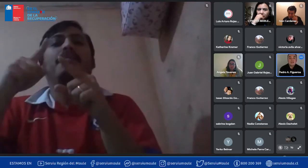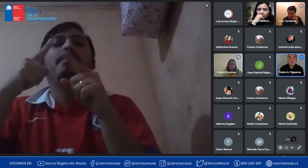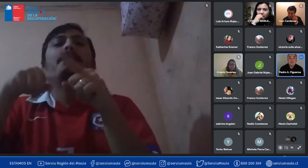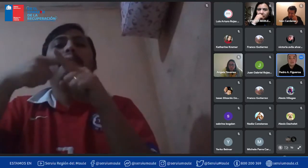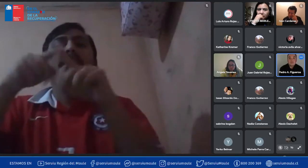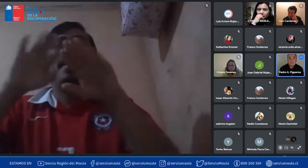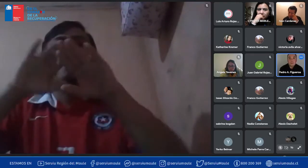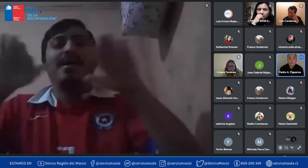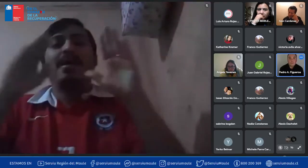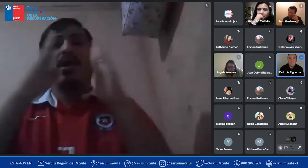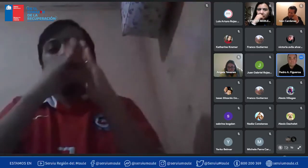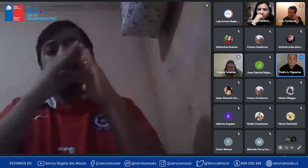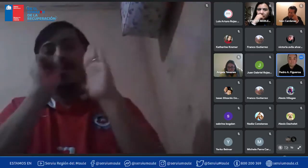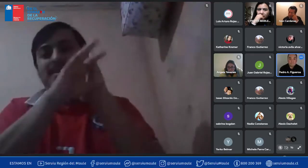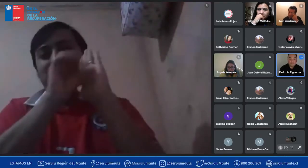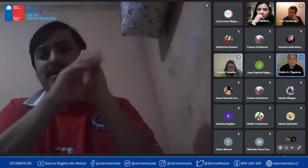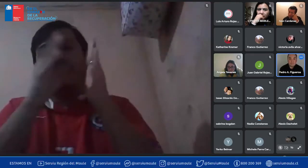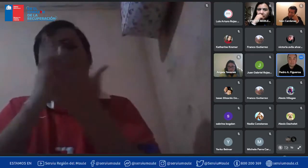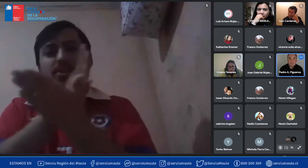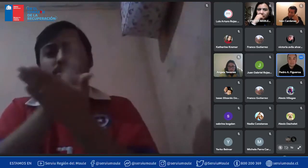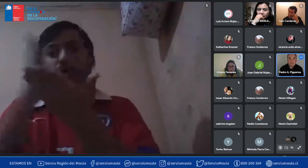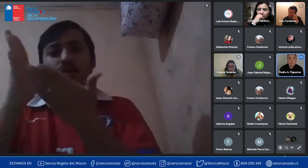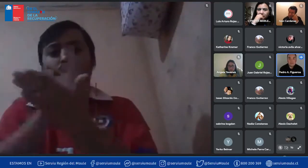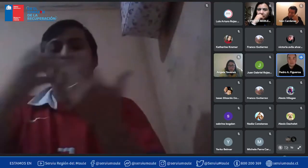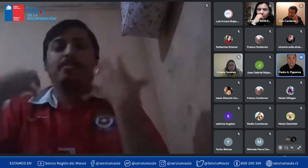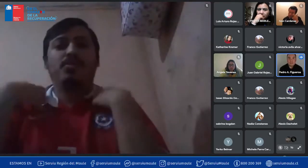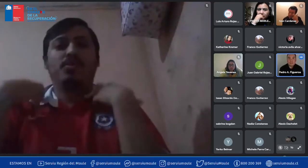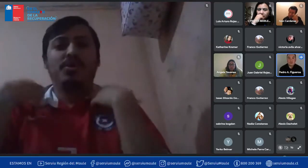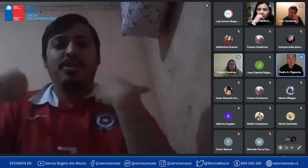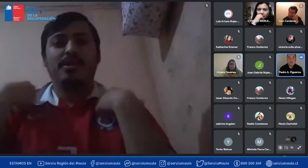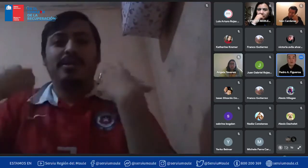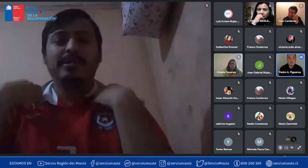y aparte estamos ahorrando para una futura vivienda propia